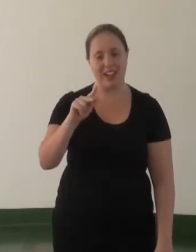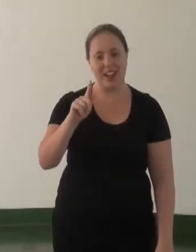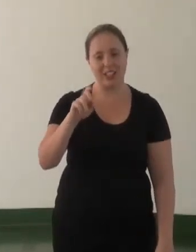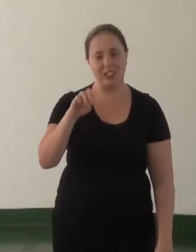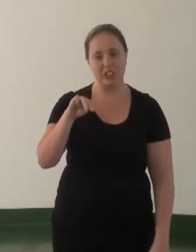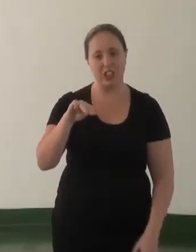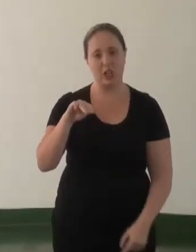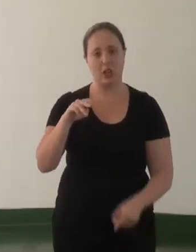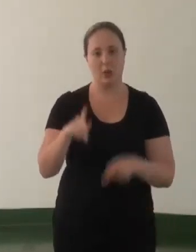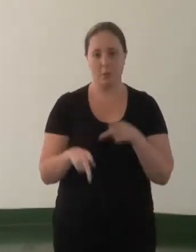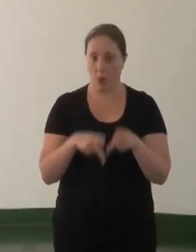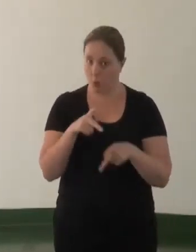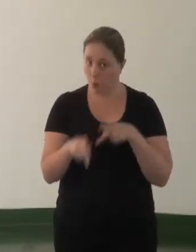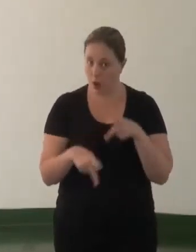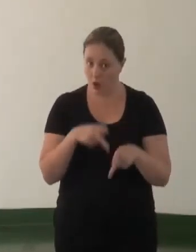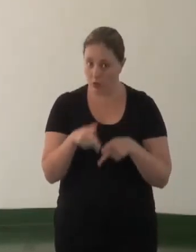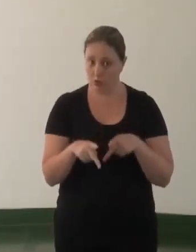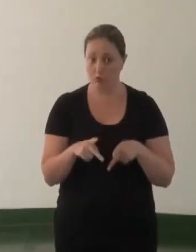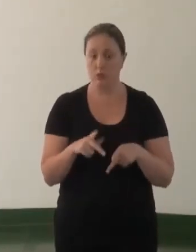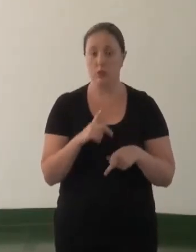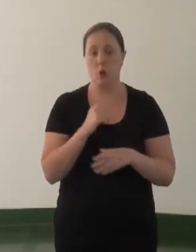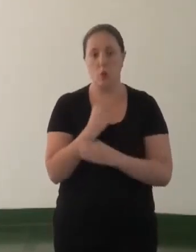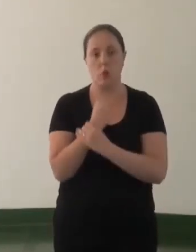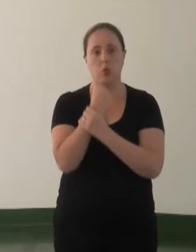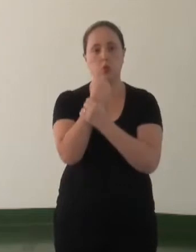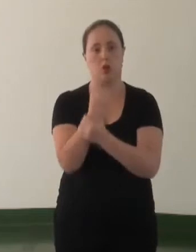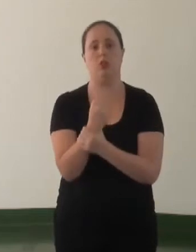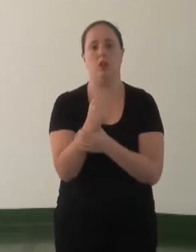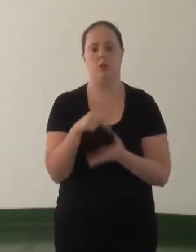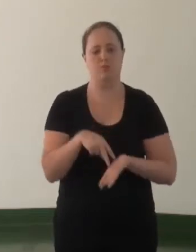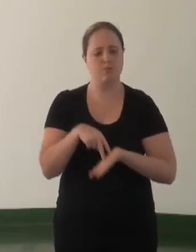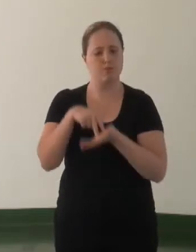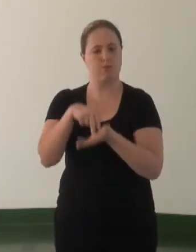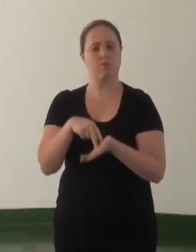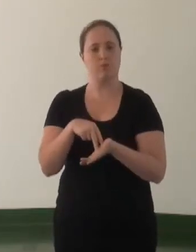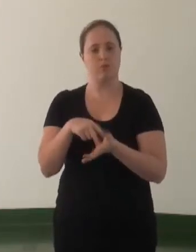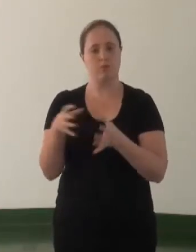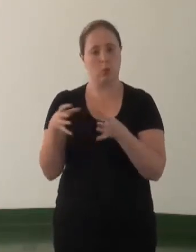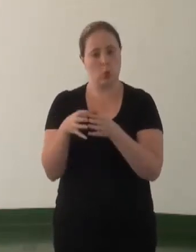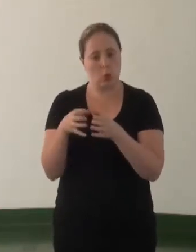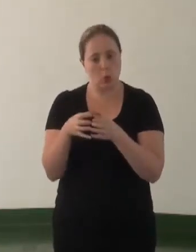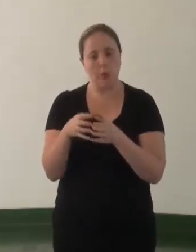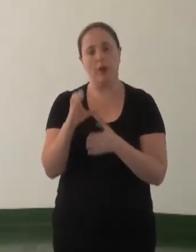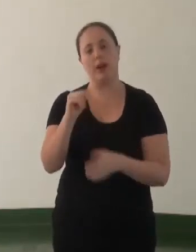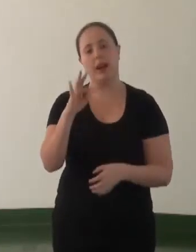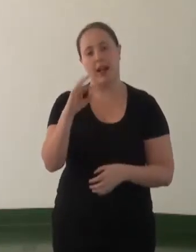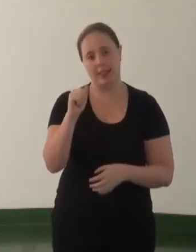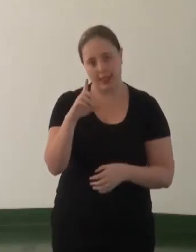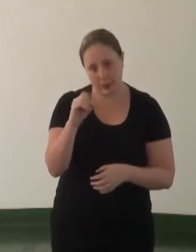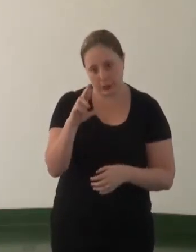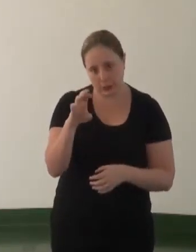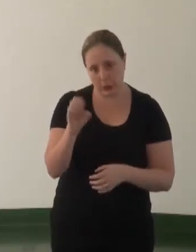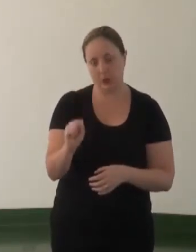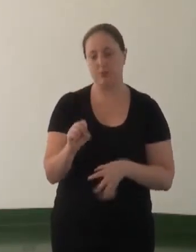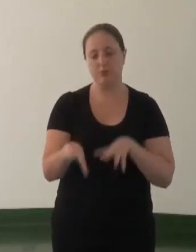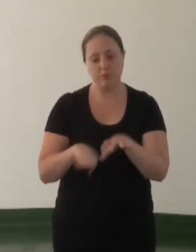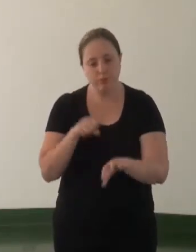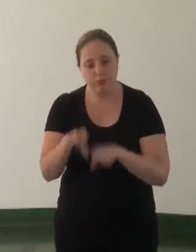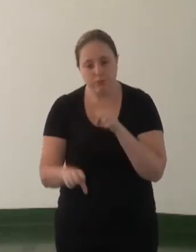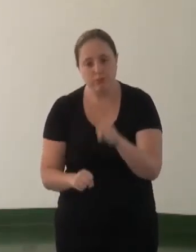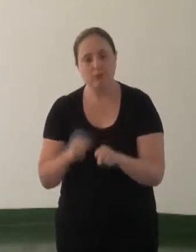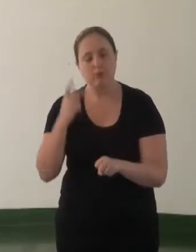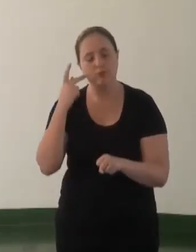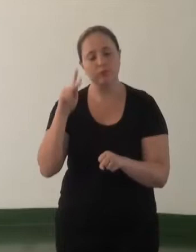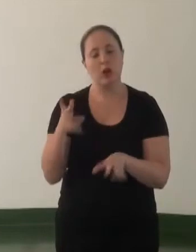seletiva solidária, com o fortalecimento das organizações de catadores e catadoras para fins de inclusão